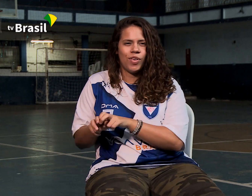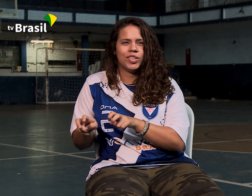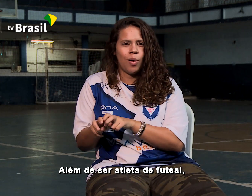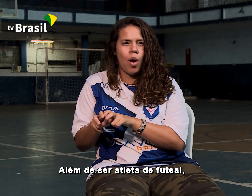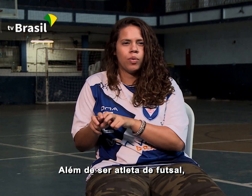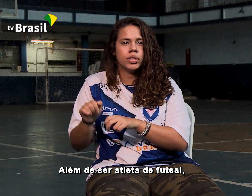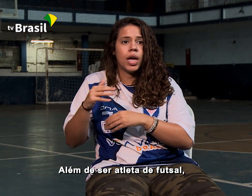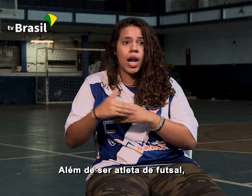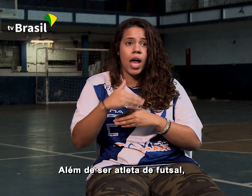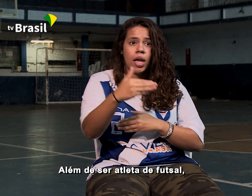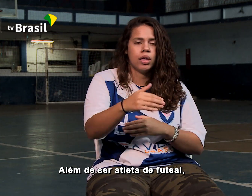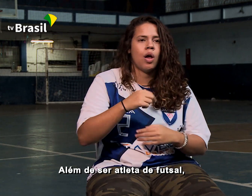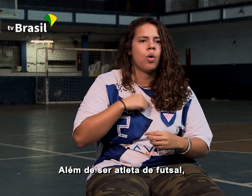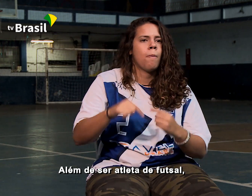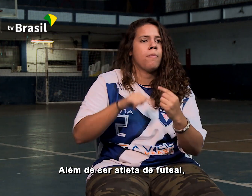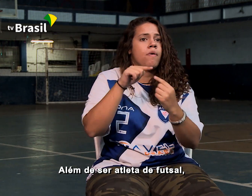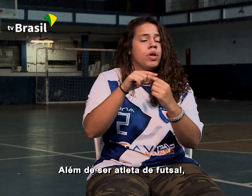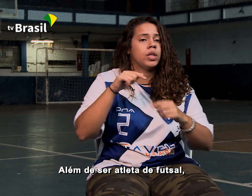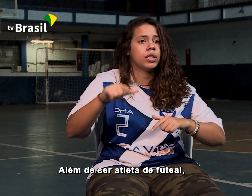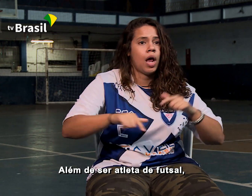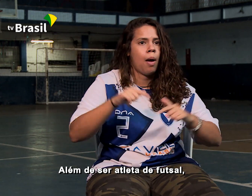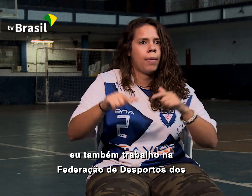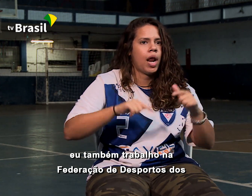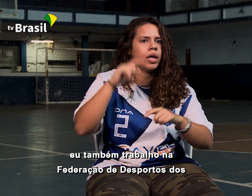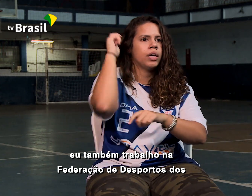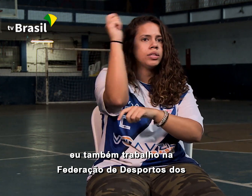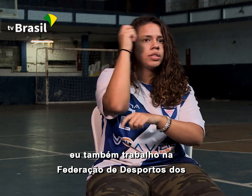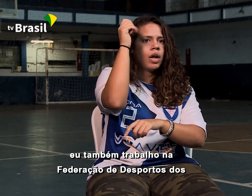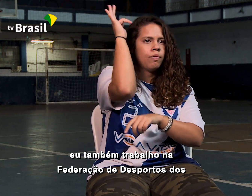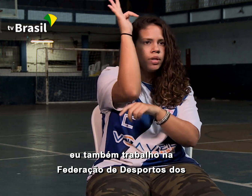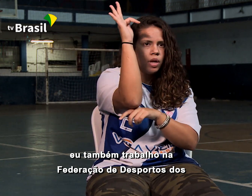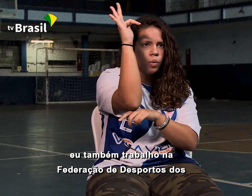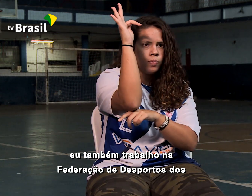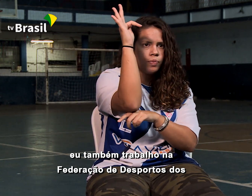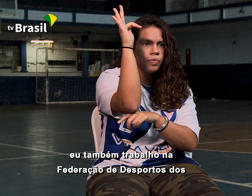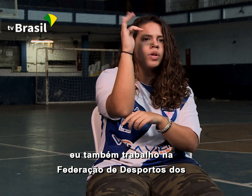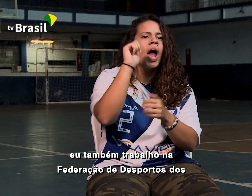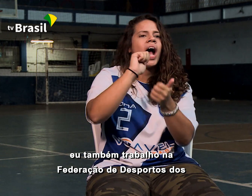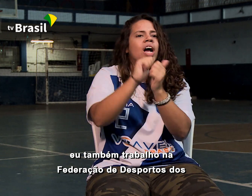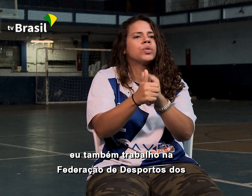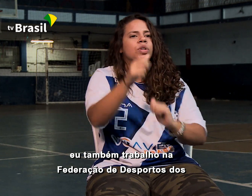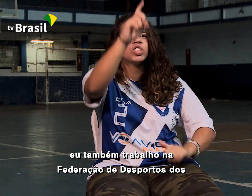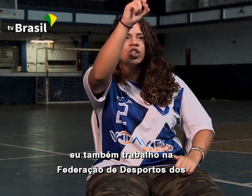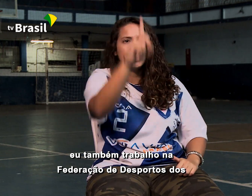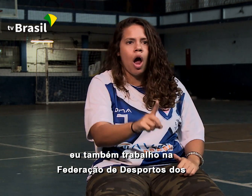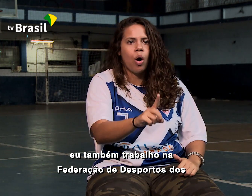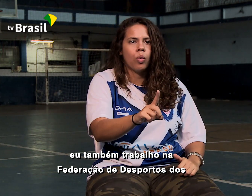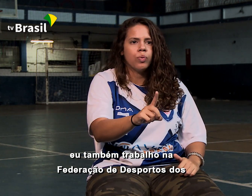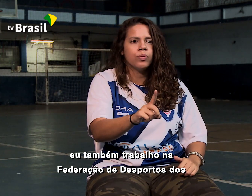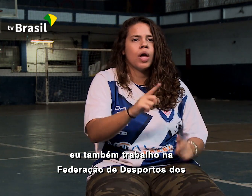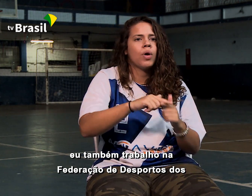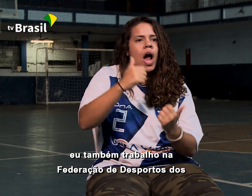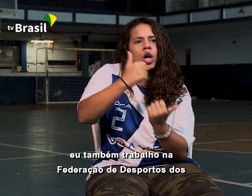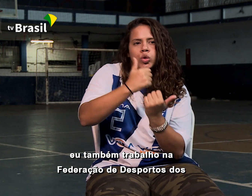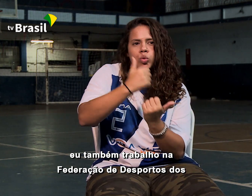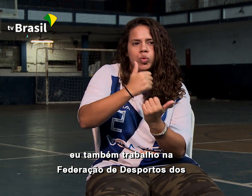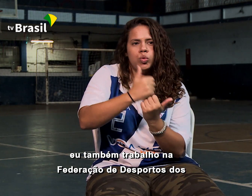Além de ser atleta de futsal, eu também trabalho na Federação de Desportos dos